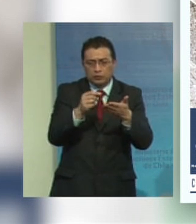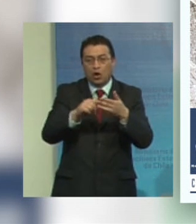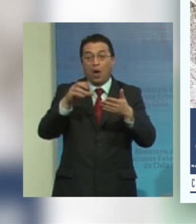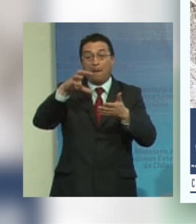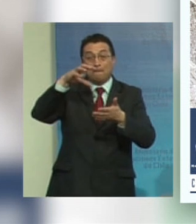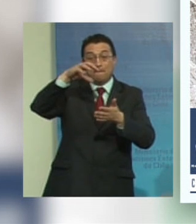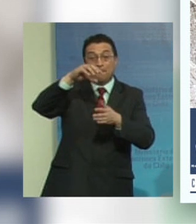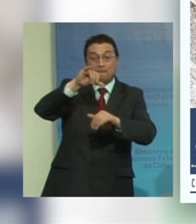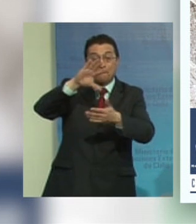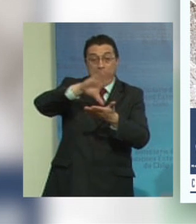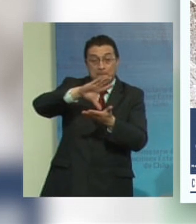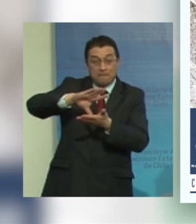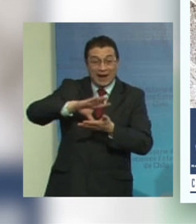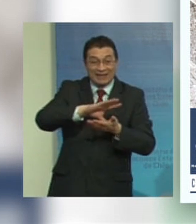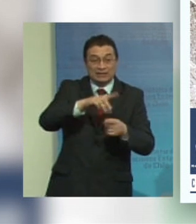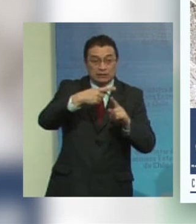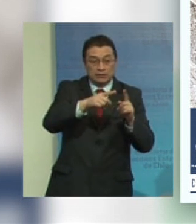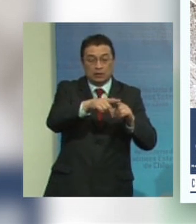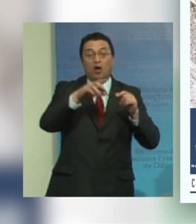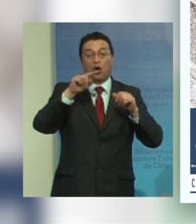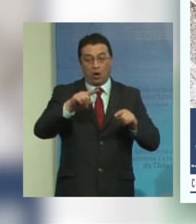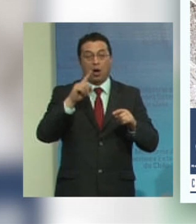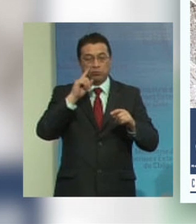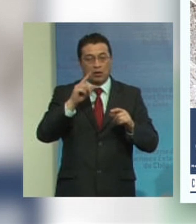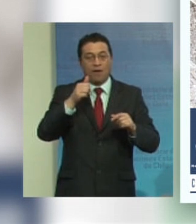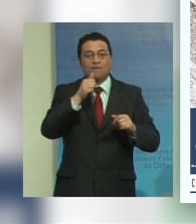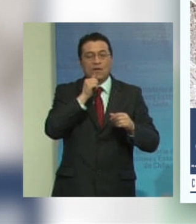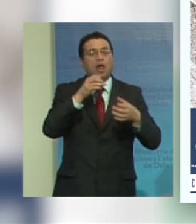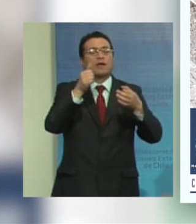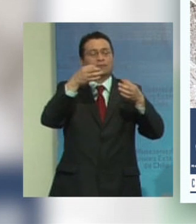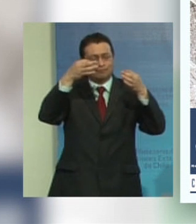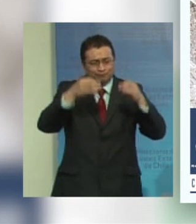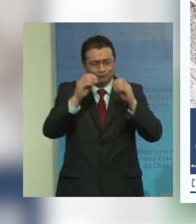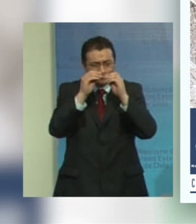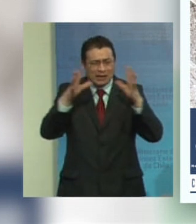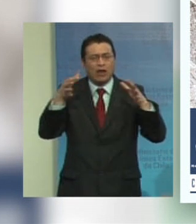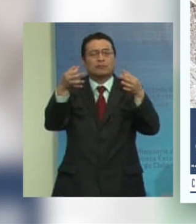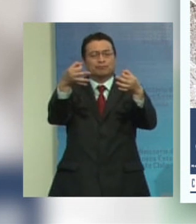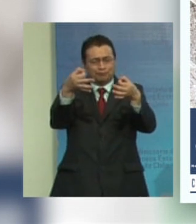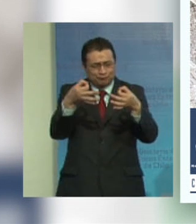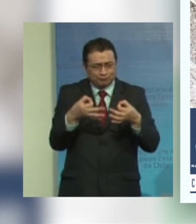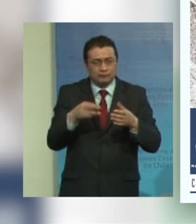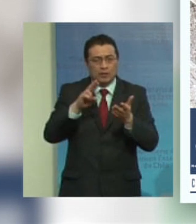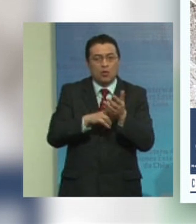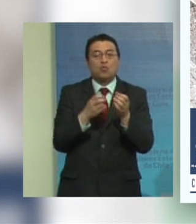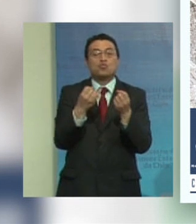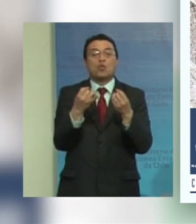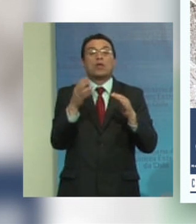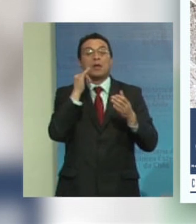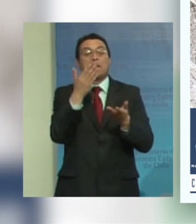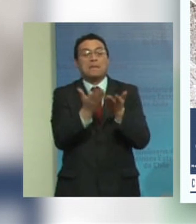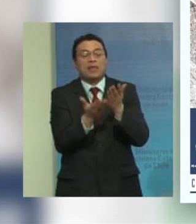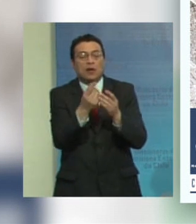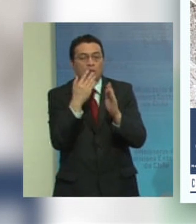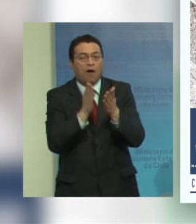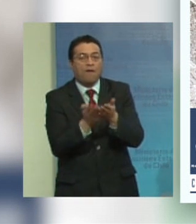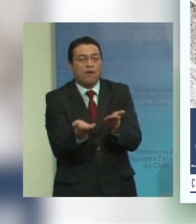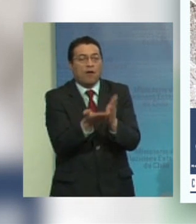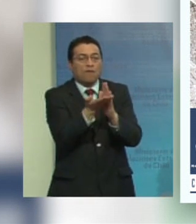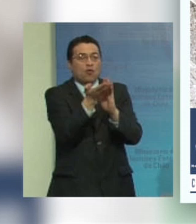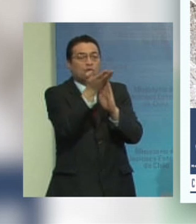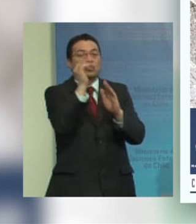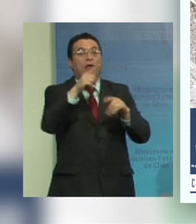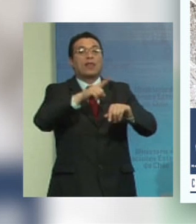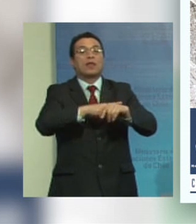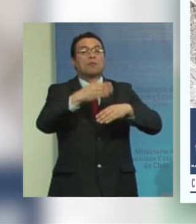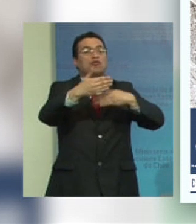región aún es difícil contar con una buena cuantificación de esa realidad medir su evolución y conocer las tendencias en